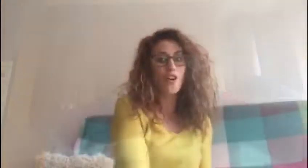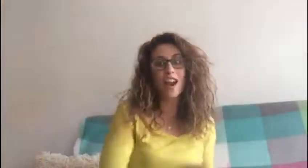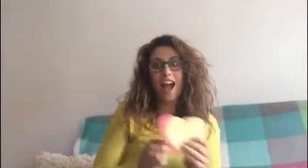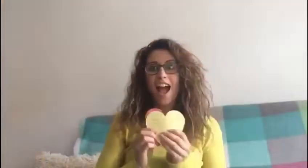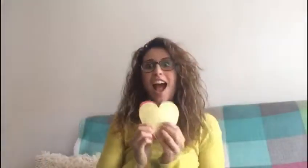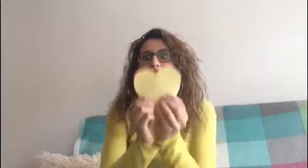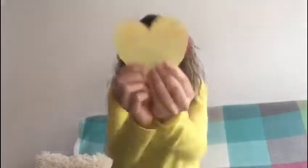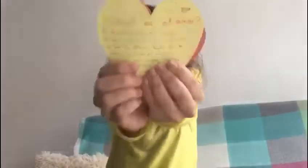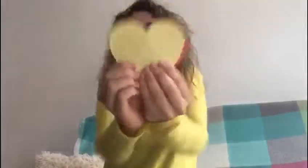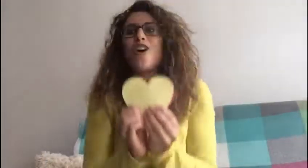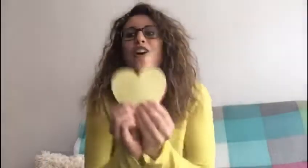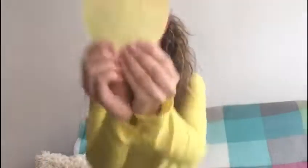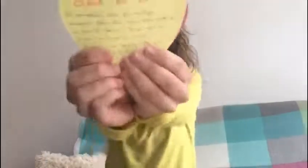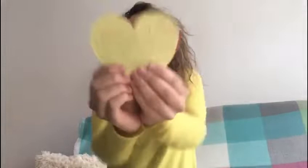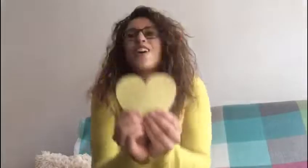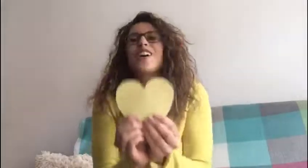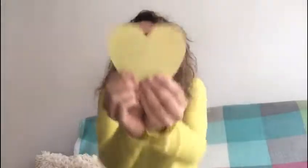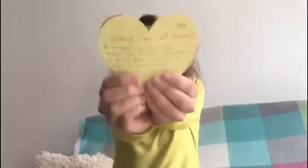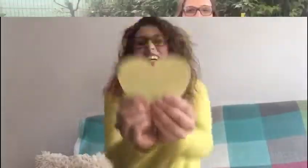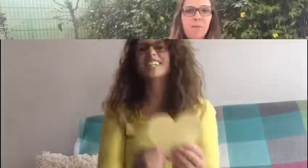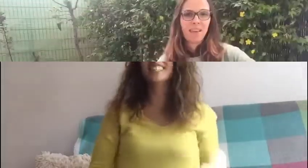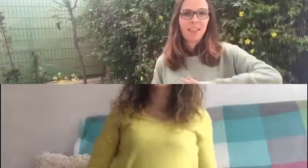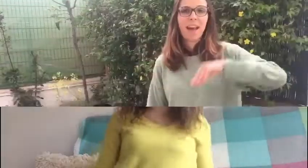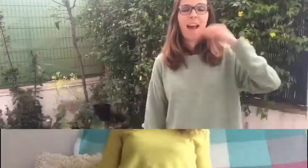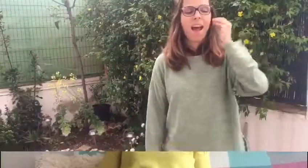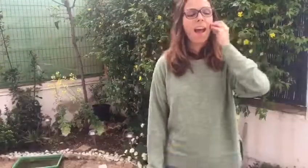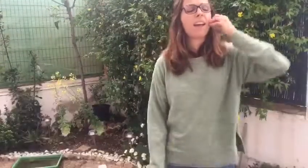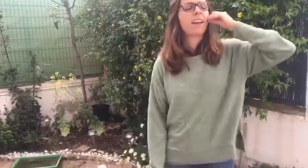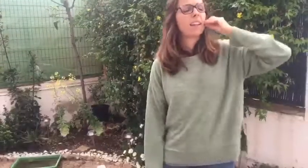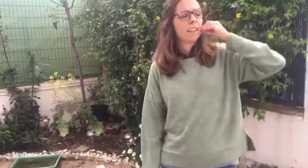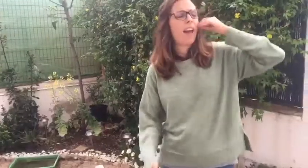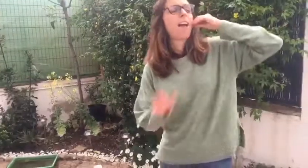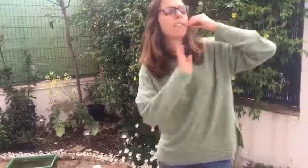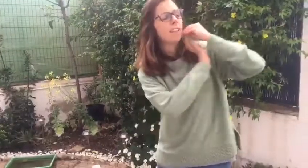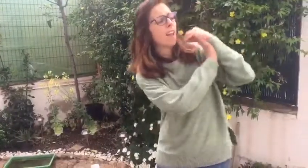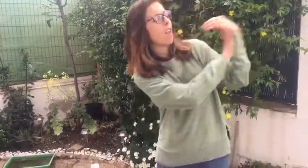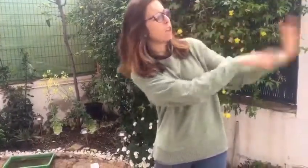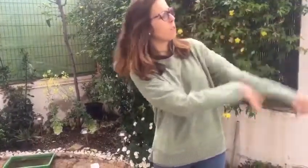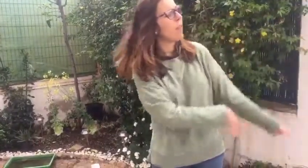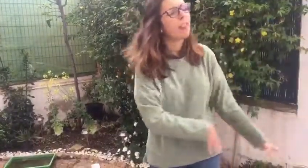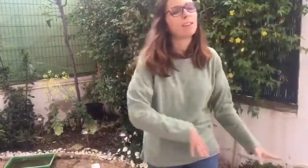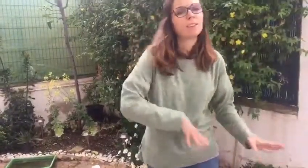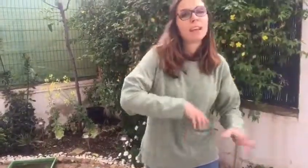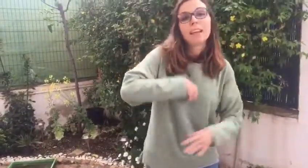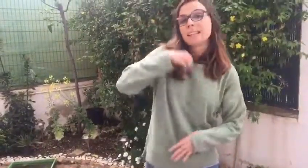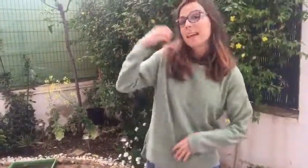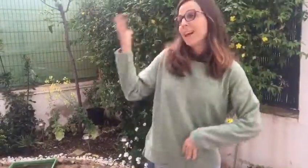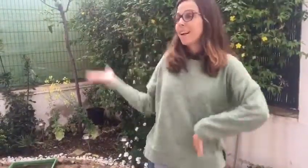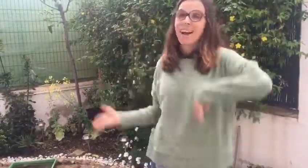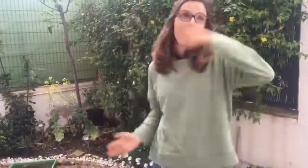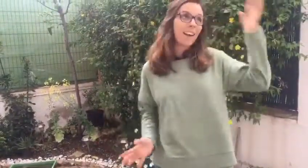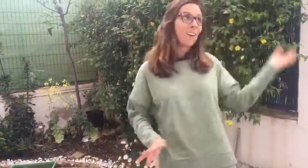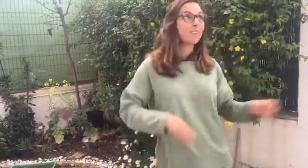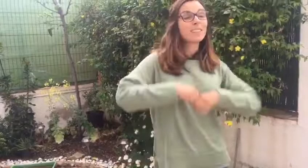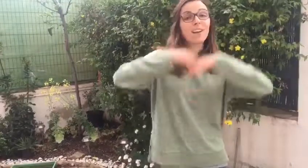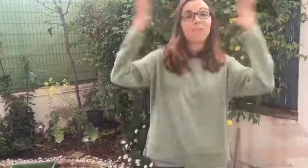puede, querer que se pueda Quitarse los miedos, sacarlos afuera